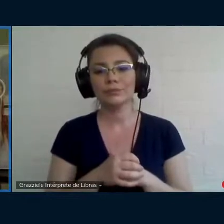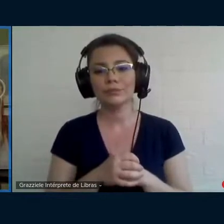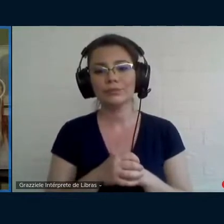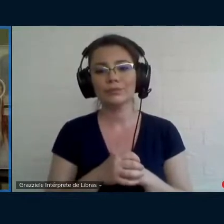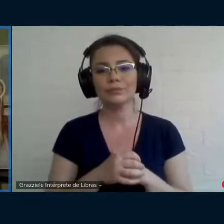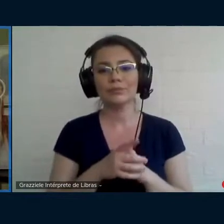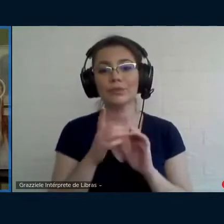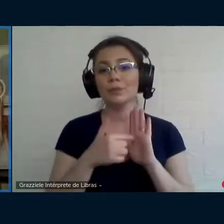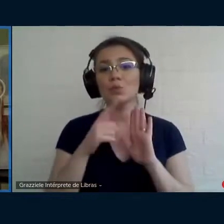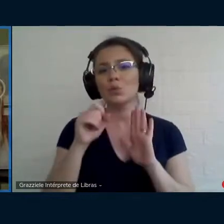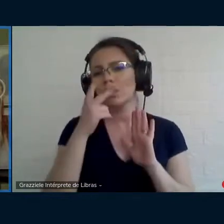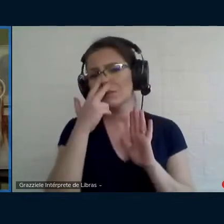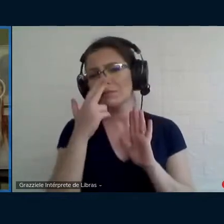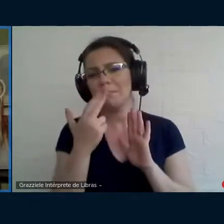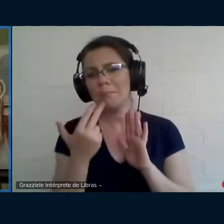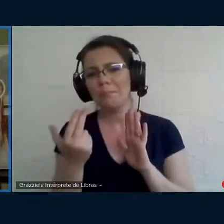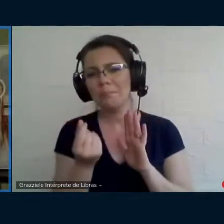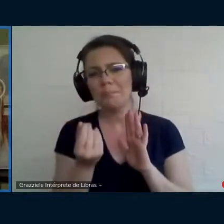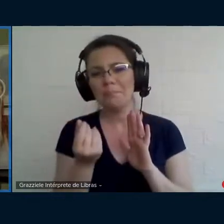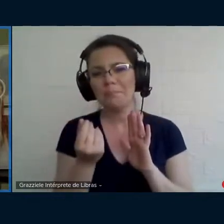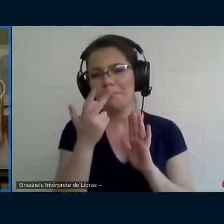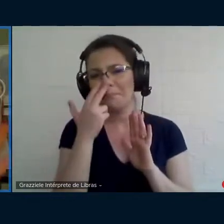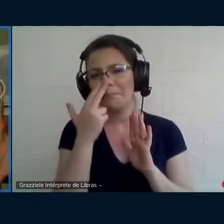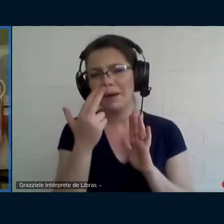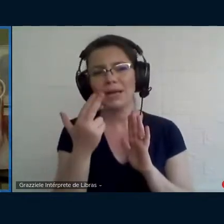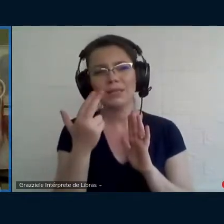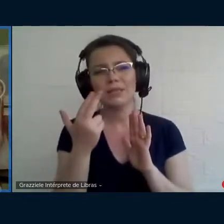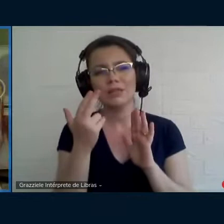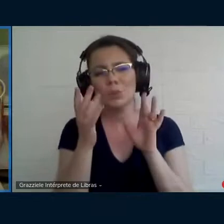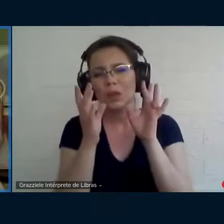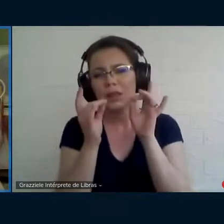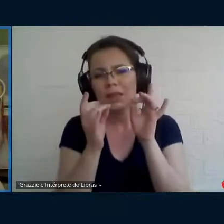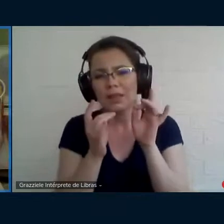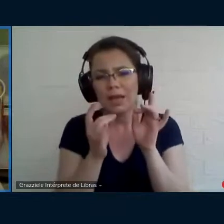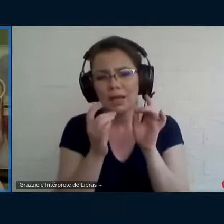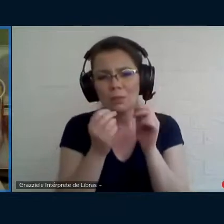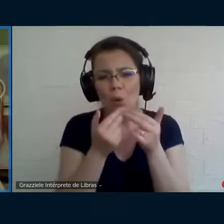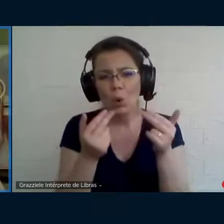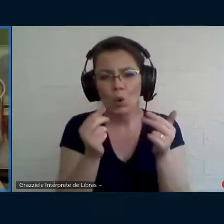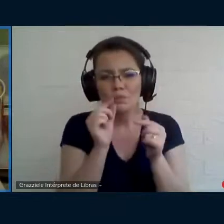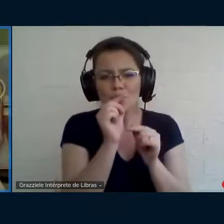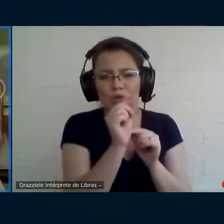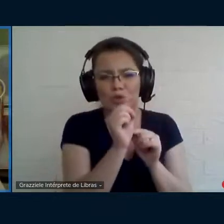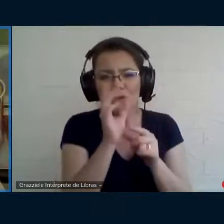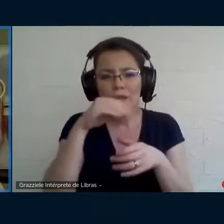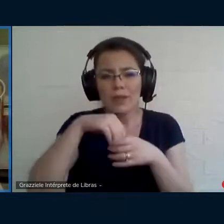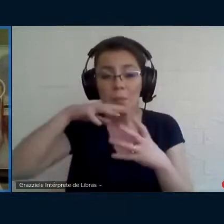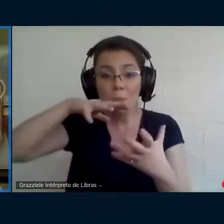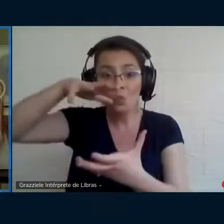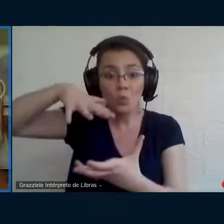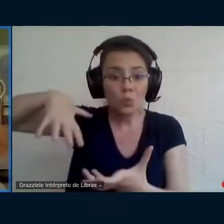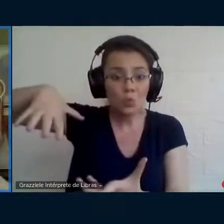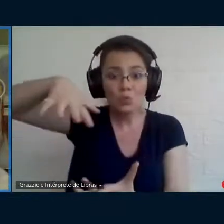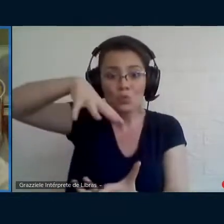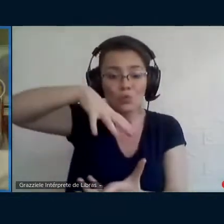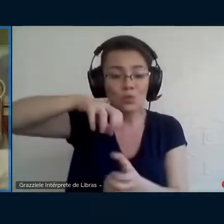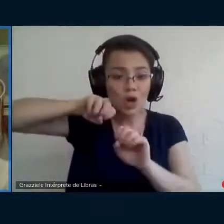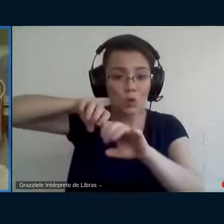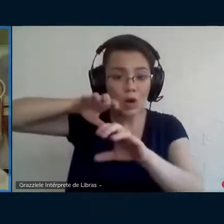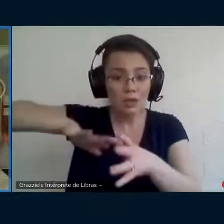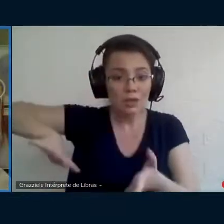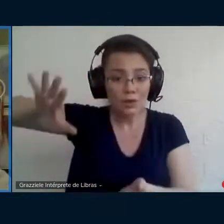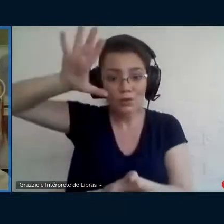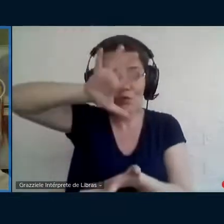detalhe, o que parecia ser um detalhe dentro desse mundo da educação, no todo,